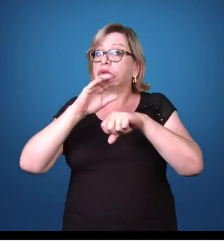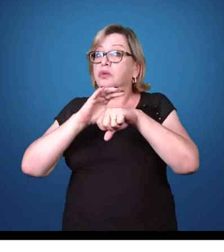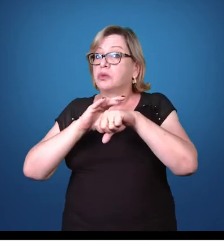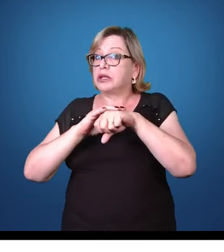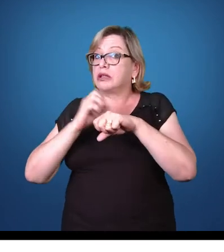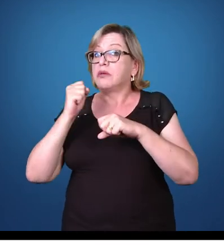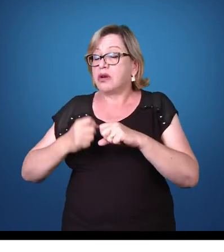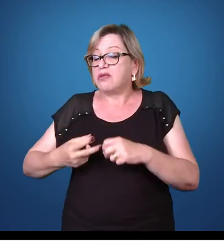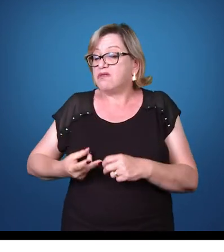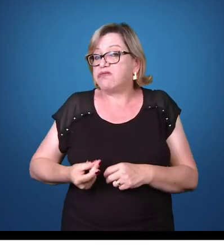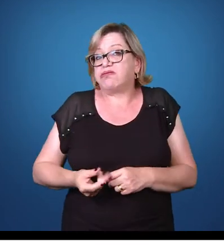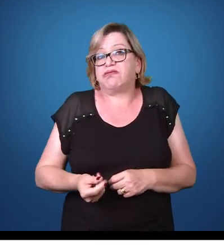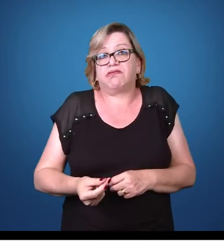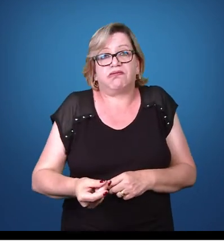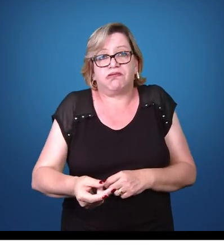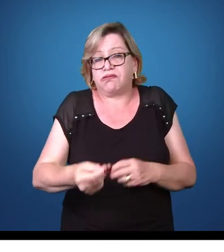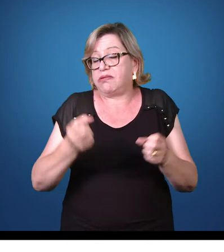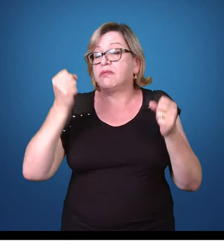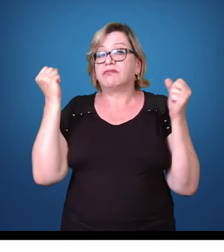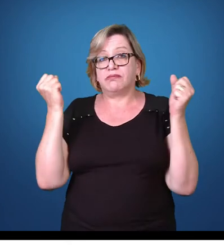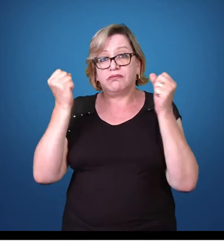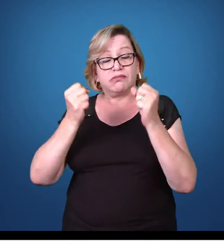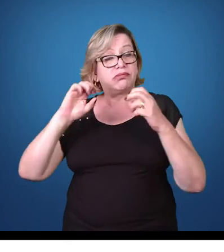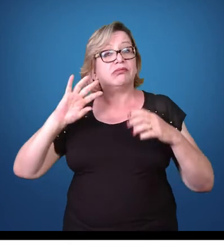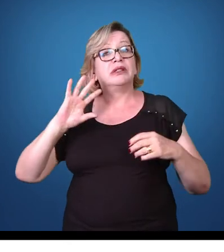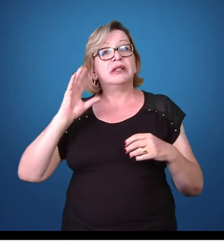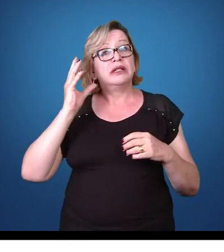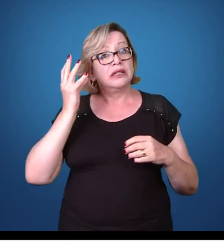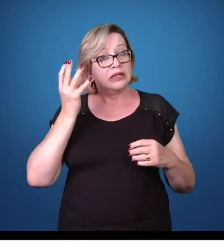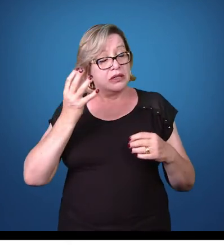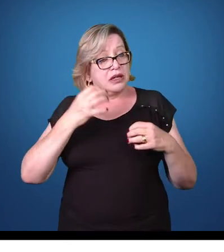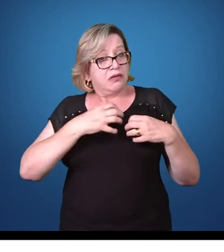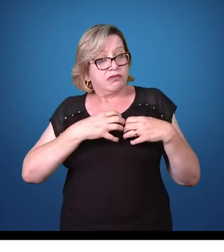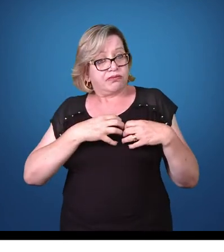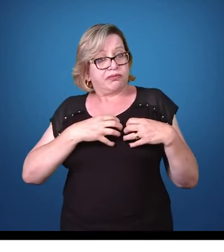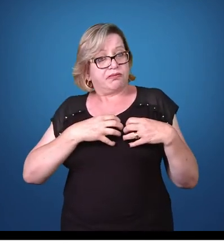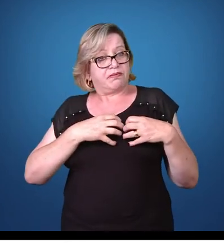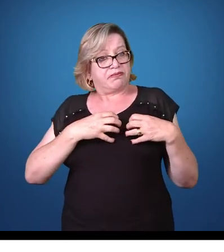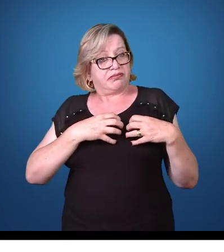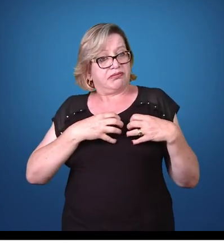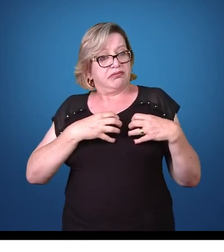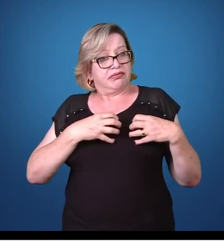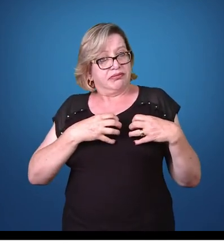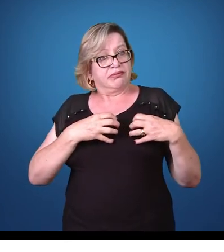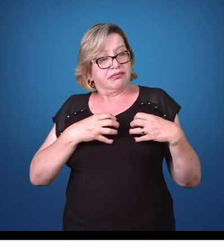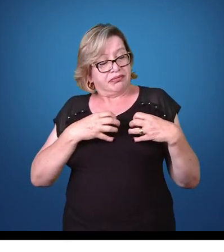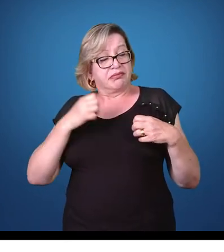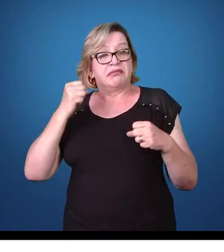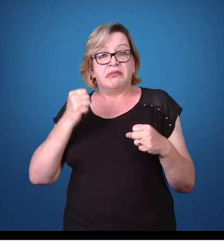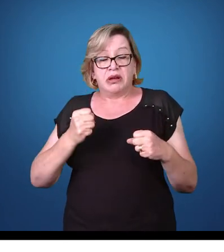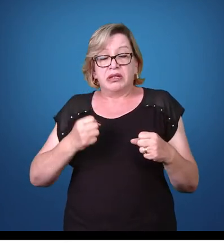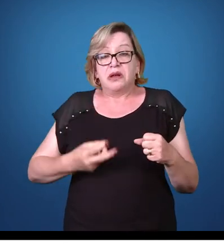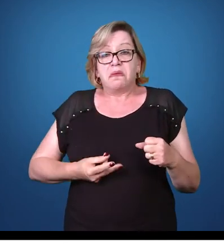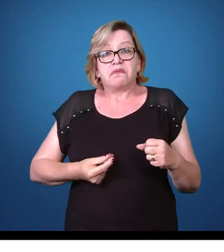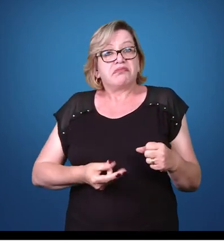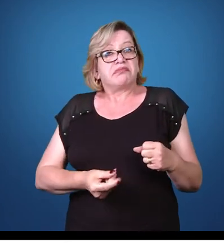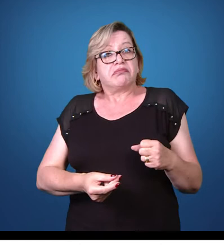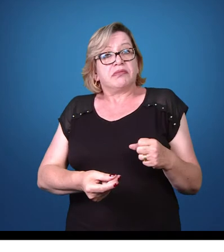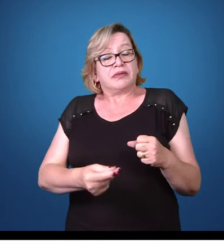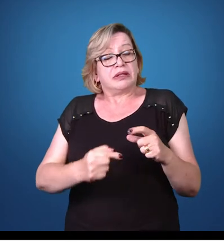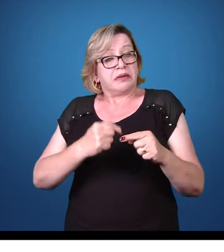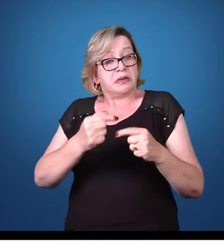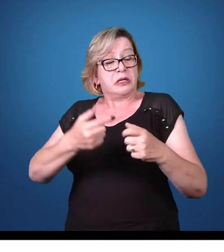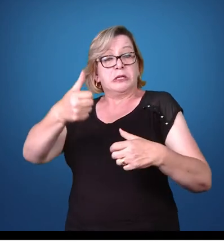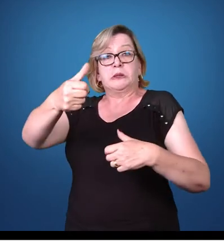pode ser crônica, ela pode durar por muitos anos, esse processo de inchaço, de aumento do volume dos órgãos, ela vai se